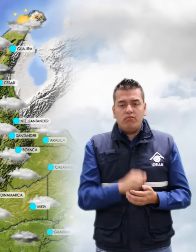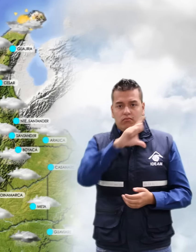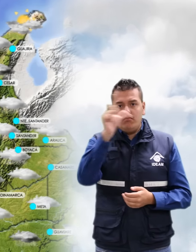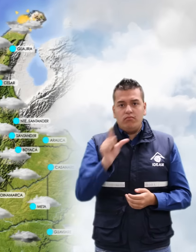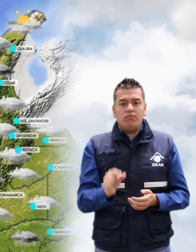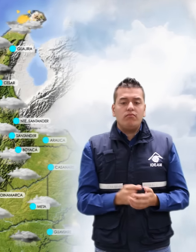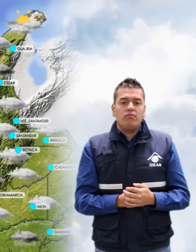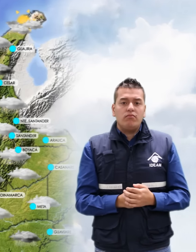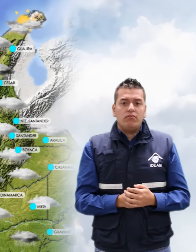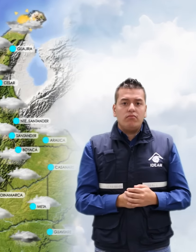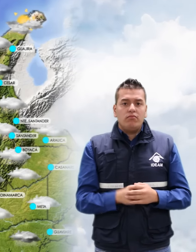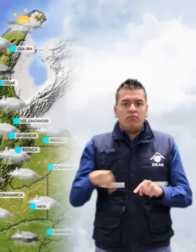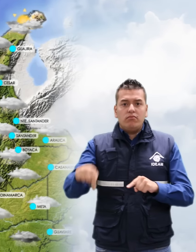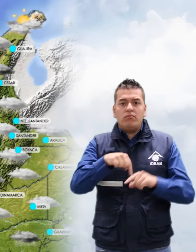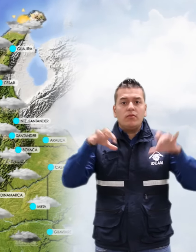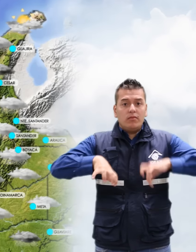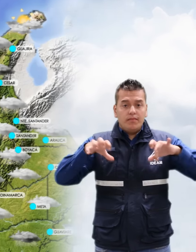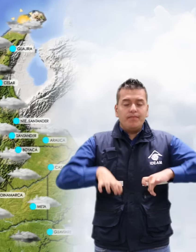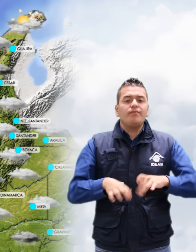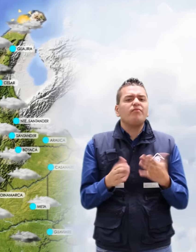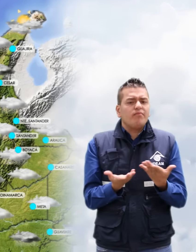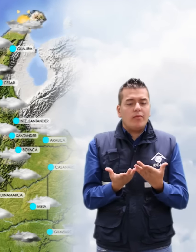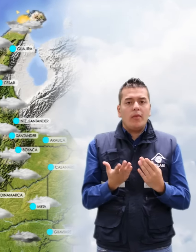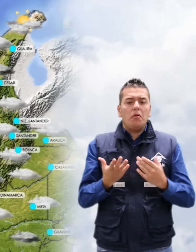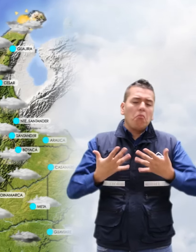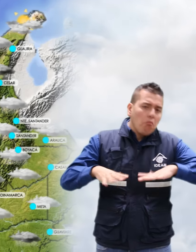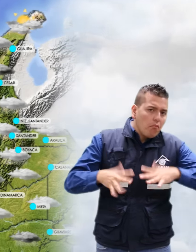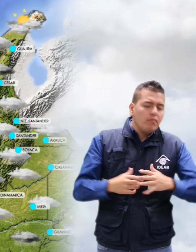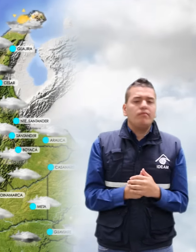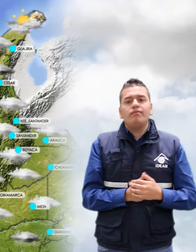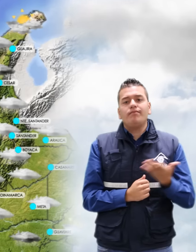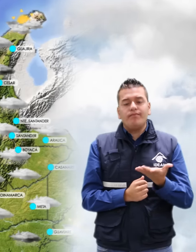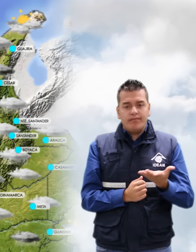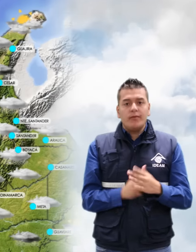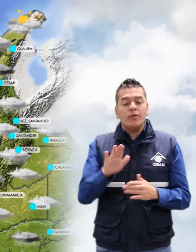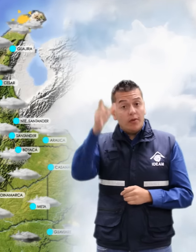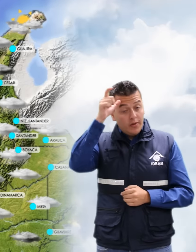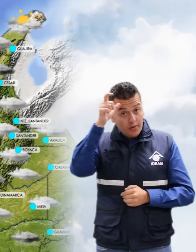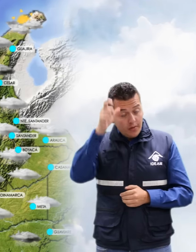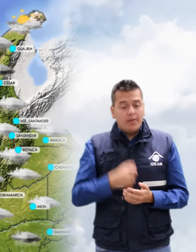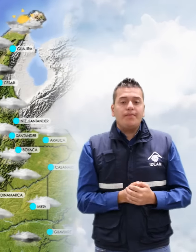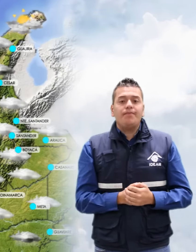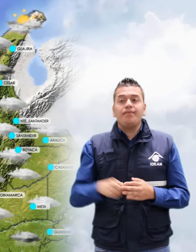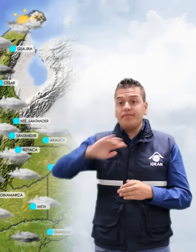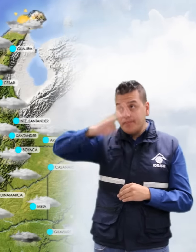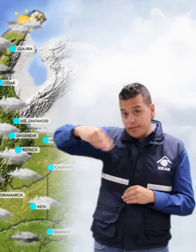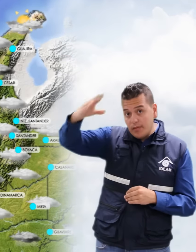Algunas lluvias de carácter ligero en sectores de Córdoba, la Sierra Nevada de Santa Marta